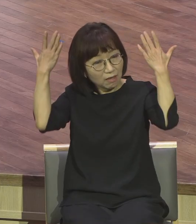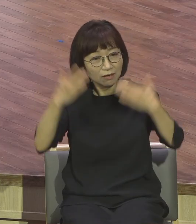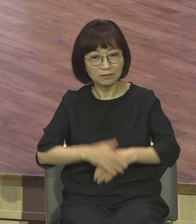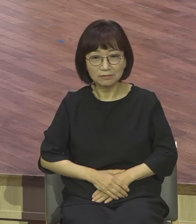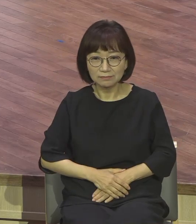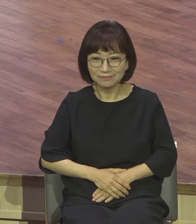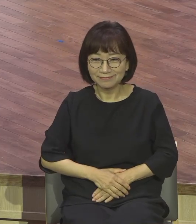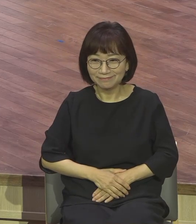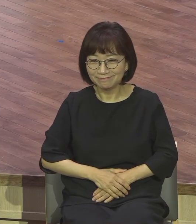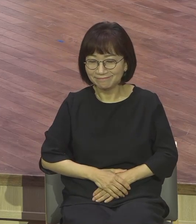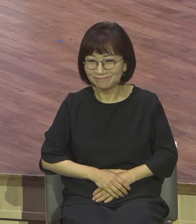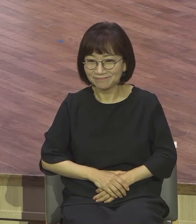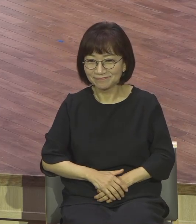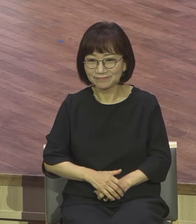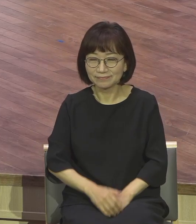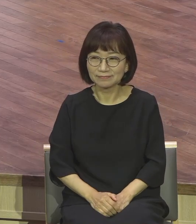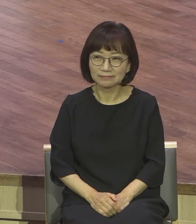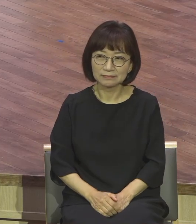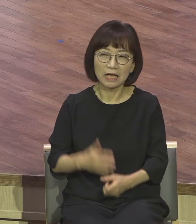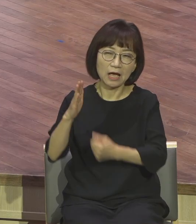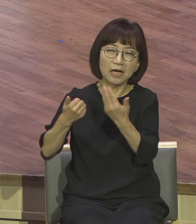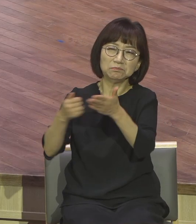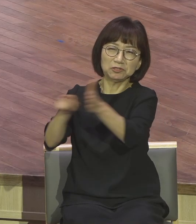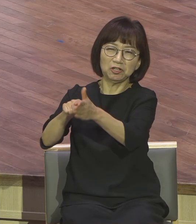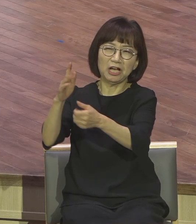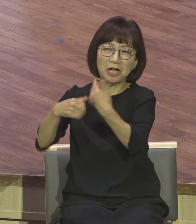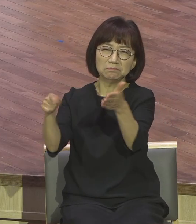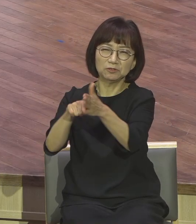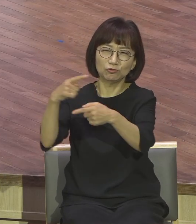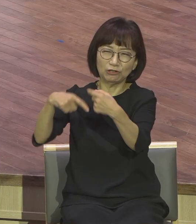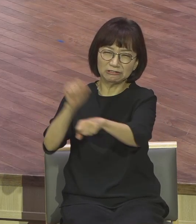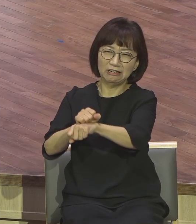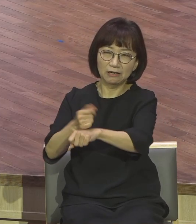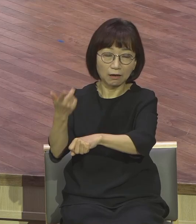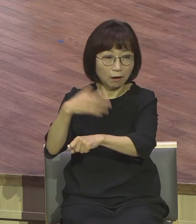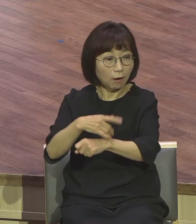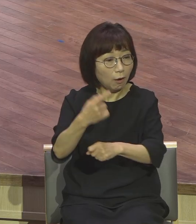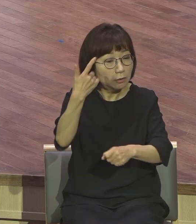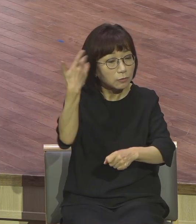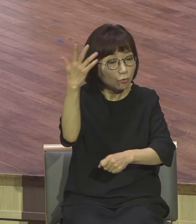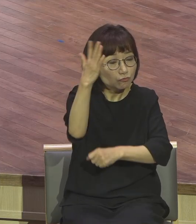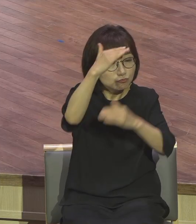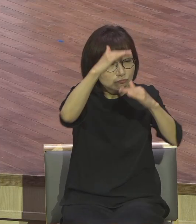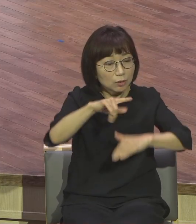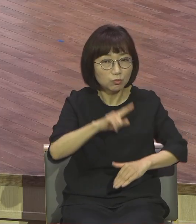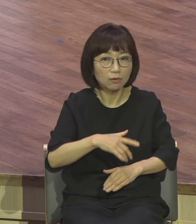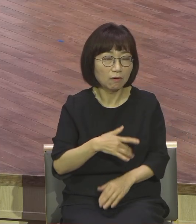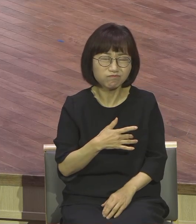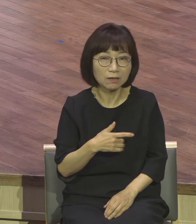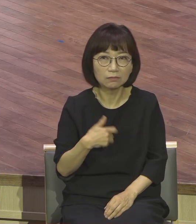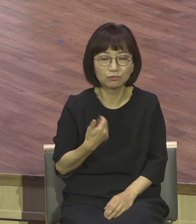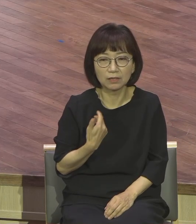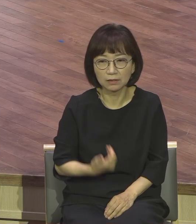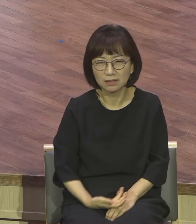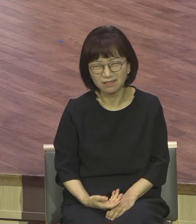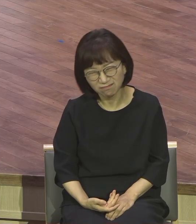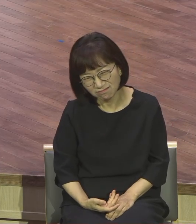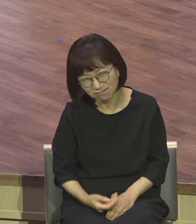그래놓고 하나님 믿는데 하나님 믿는다고 뭐예요? 하나님 믿는다. 하나님 믿는다는 말은 말씀 믿는다는